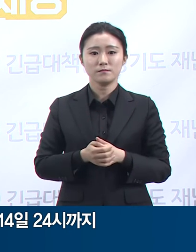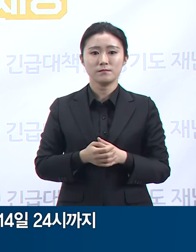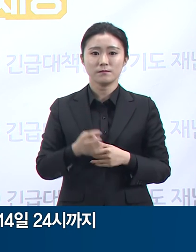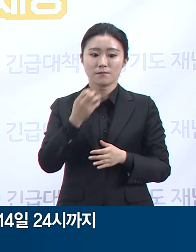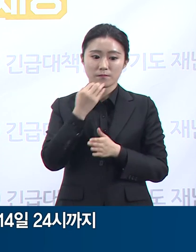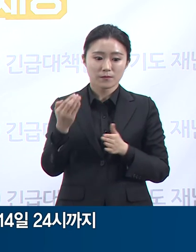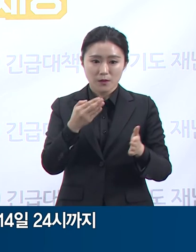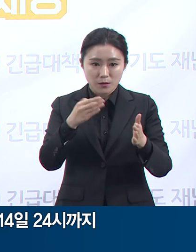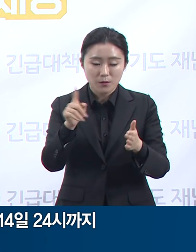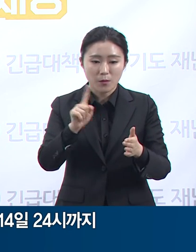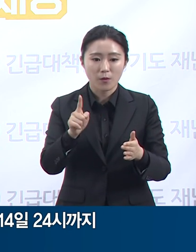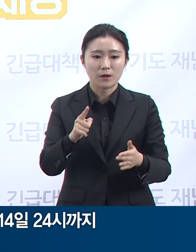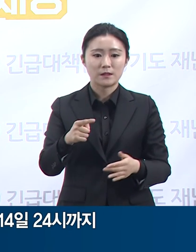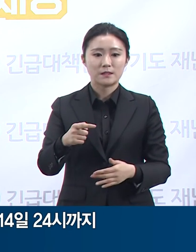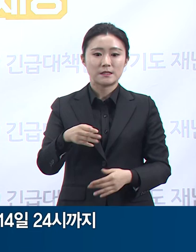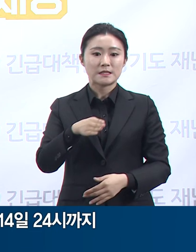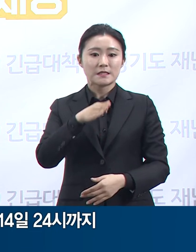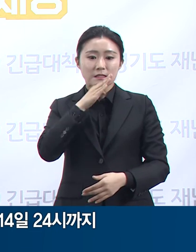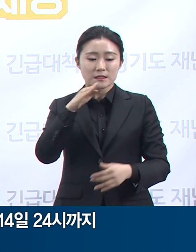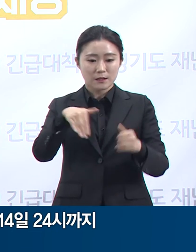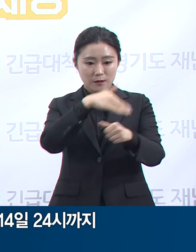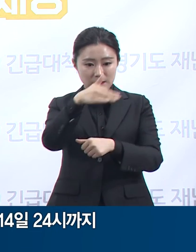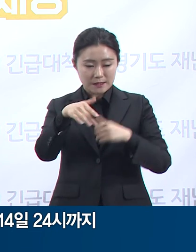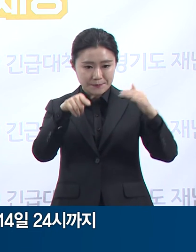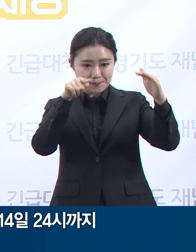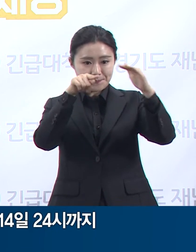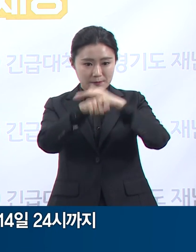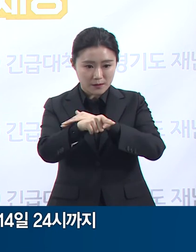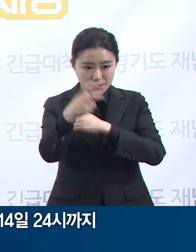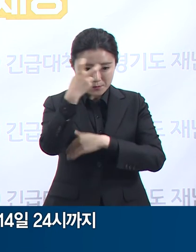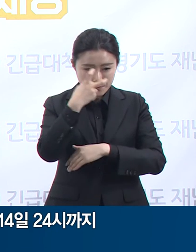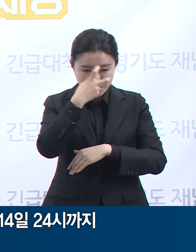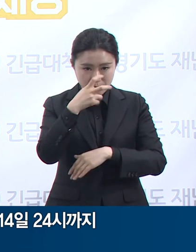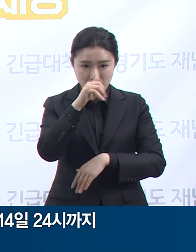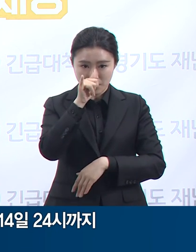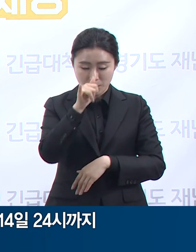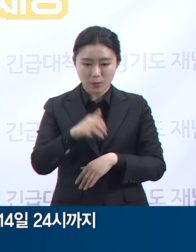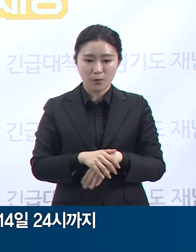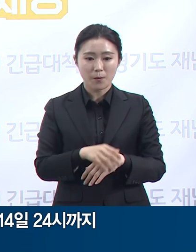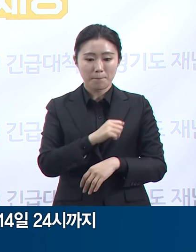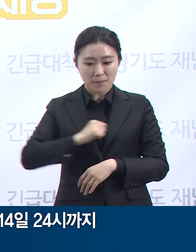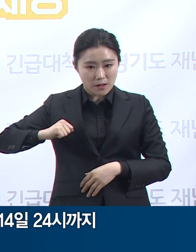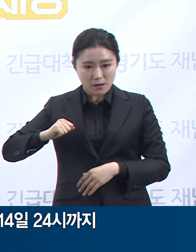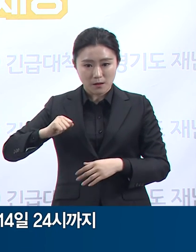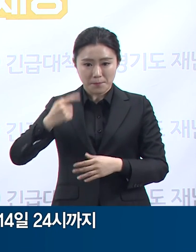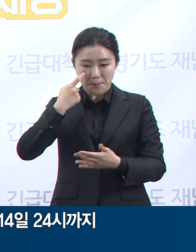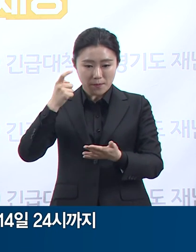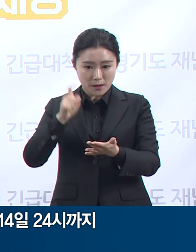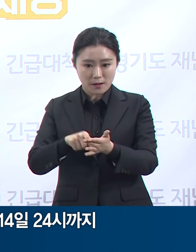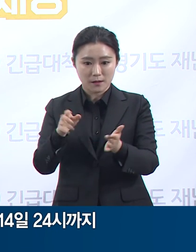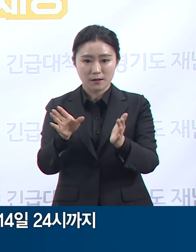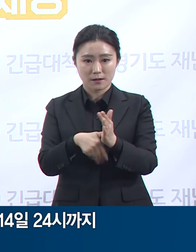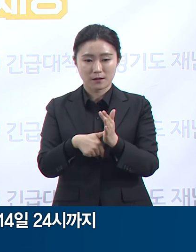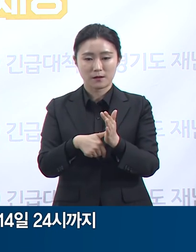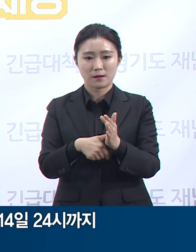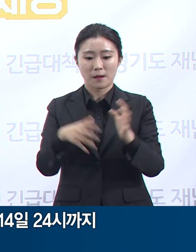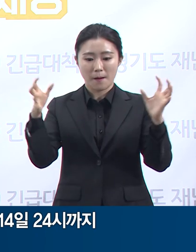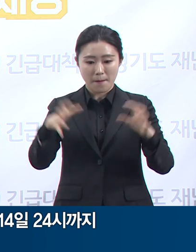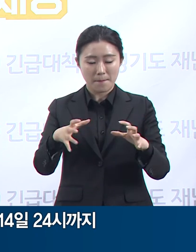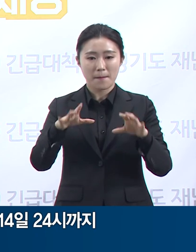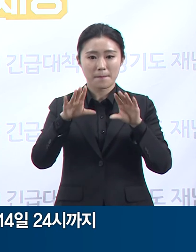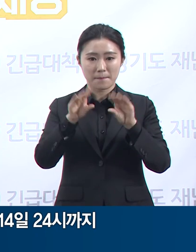현장 점검을 통해 점검할 계획이며 방역수칙 위반 시에는 현장에서 1차적으로 개고 후 집합금지,